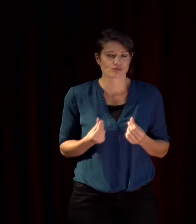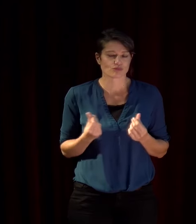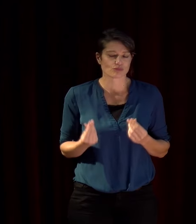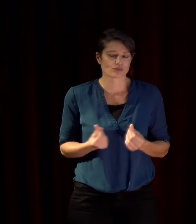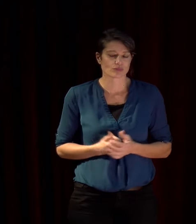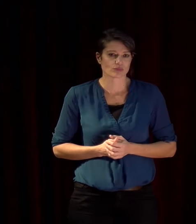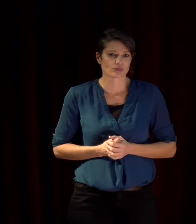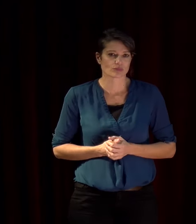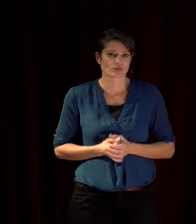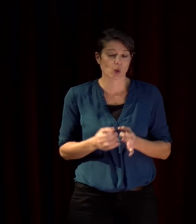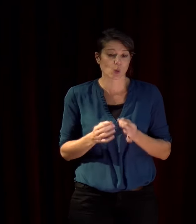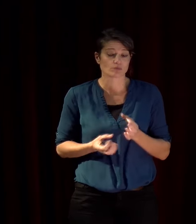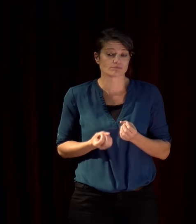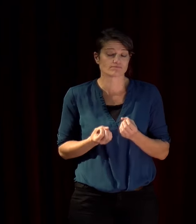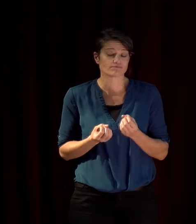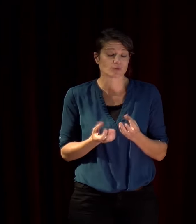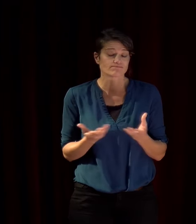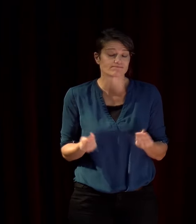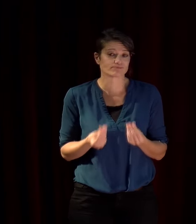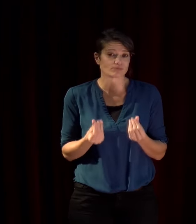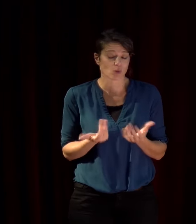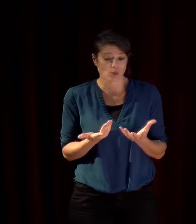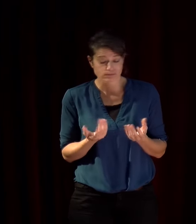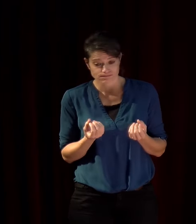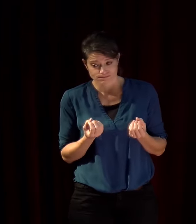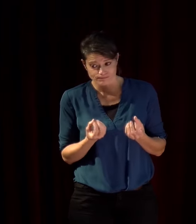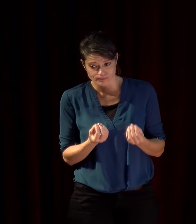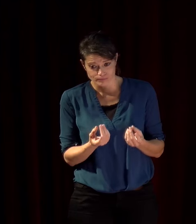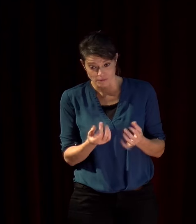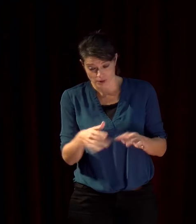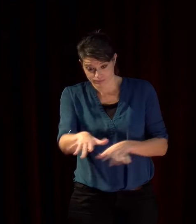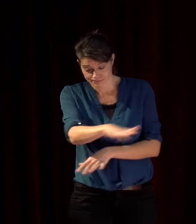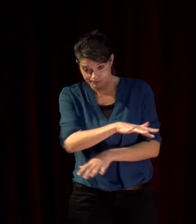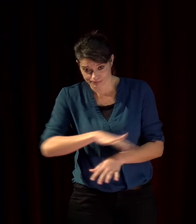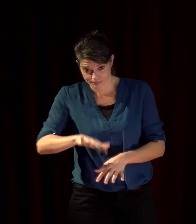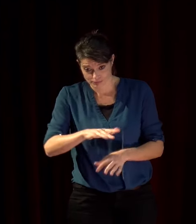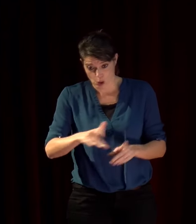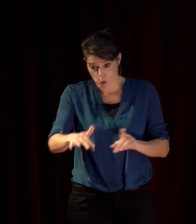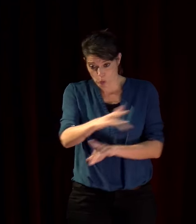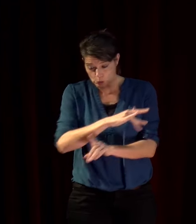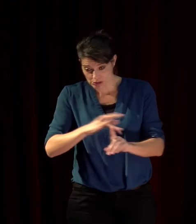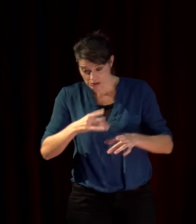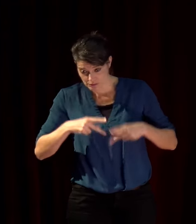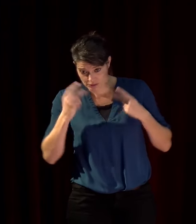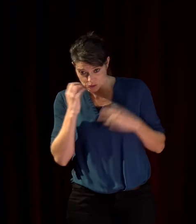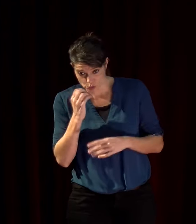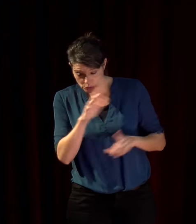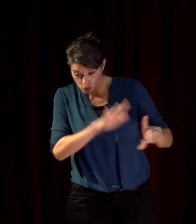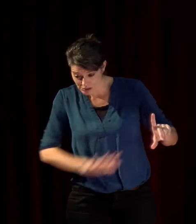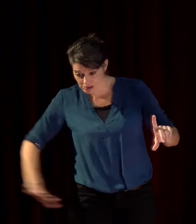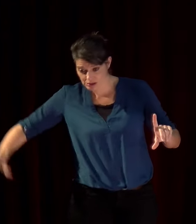les conséquences ont un impact énorme dans la vie de toutes les sociétés de la zone